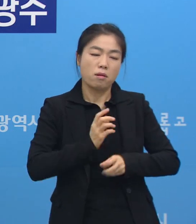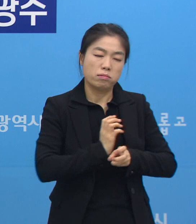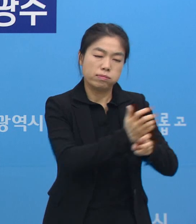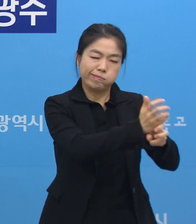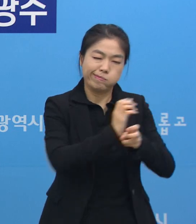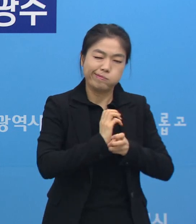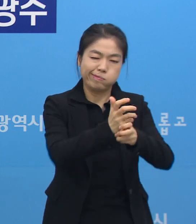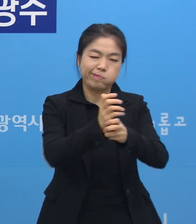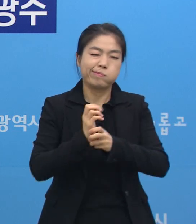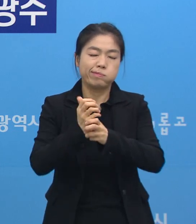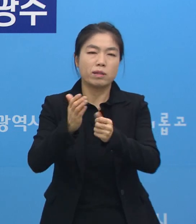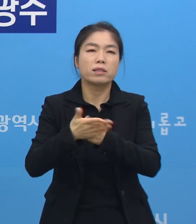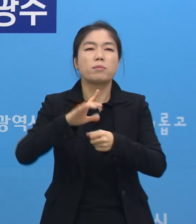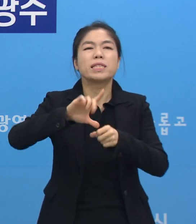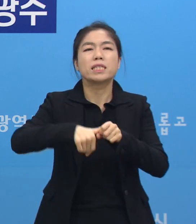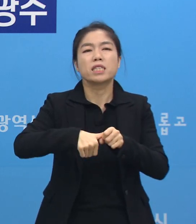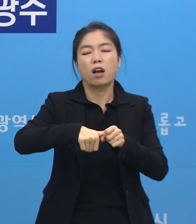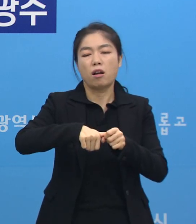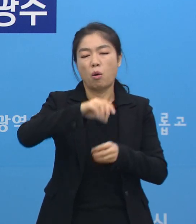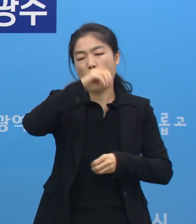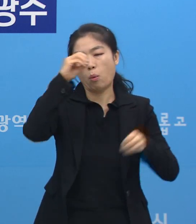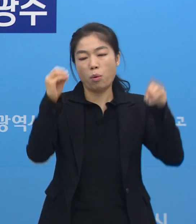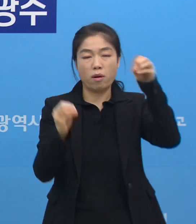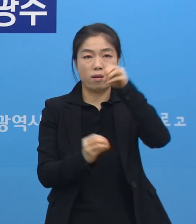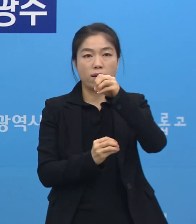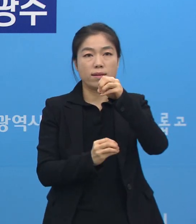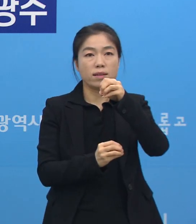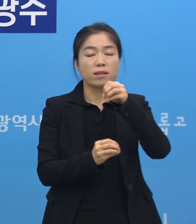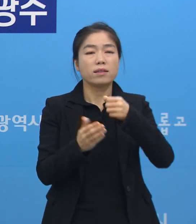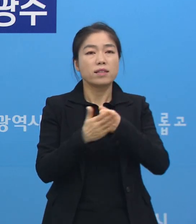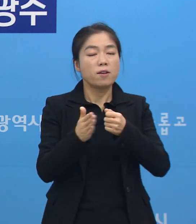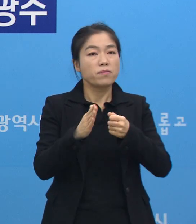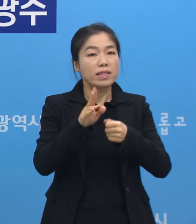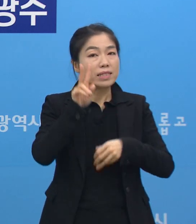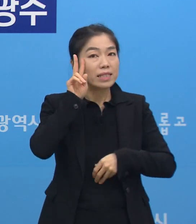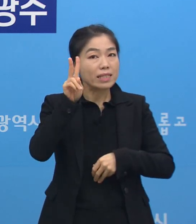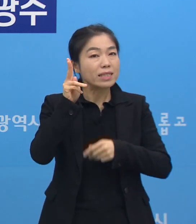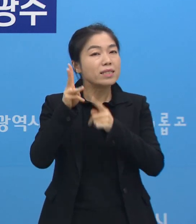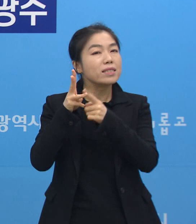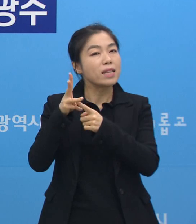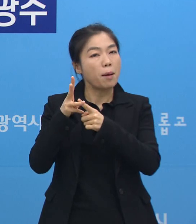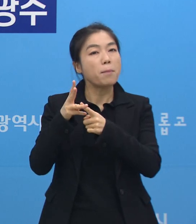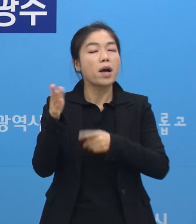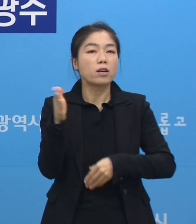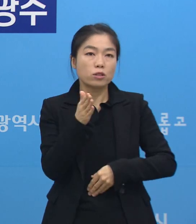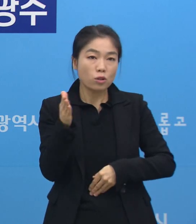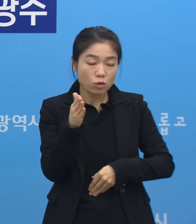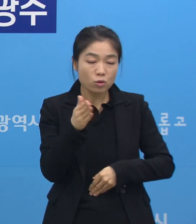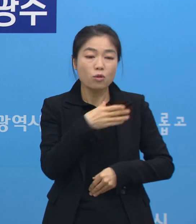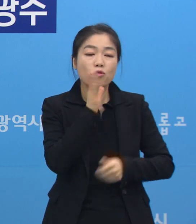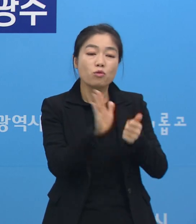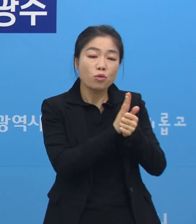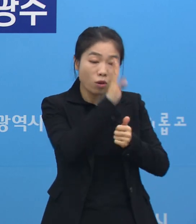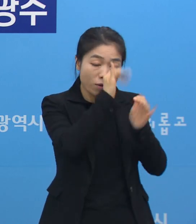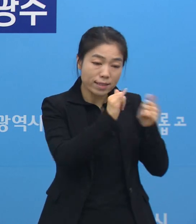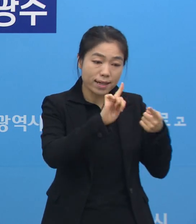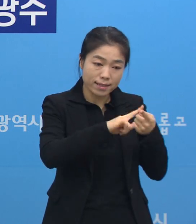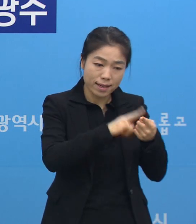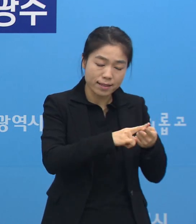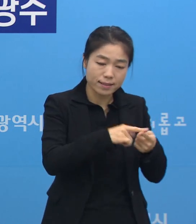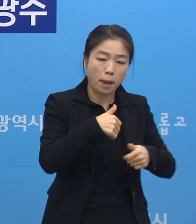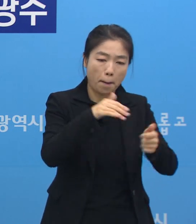다소 날짜가 지연이 됐습니다. 그래도 이틀 반 이내에 요양 환자에 대해서 후송은 다 마쳤습니다. 그러고